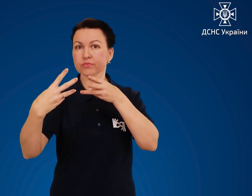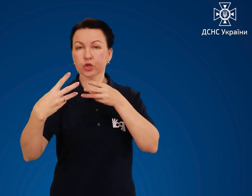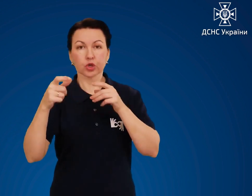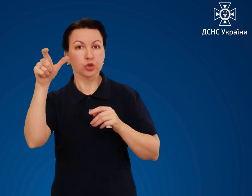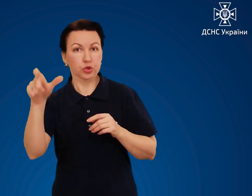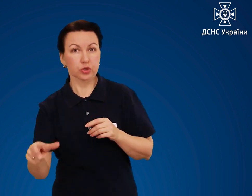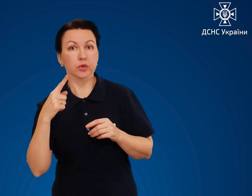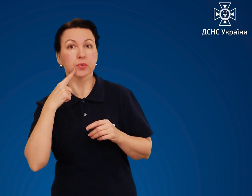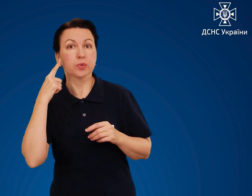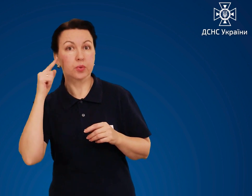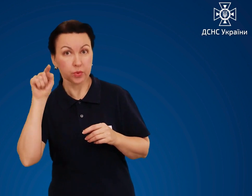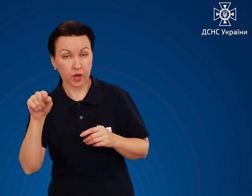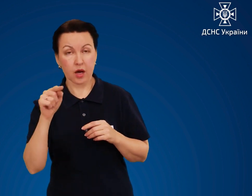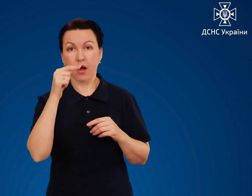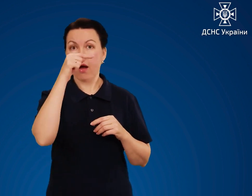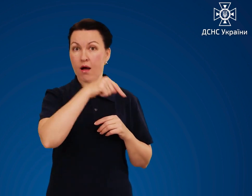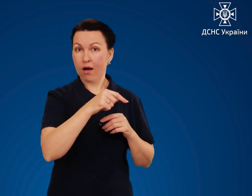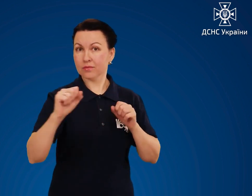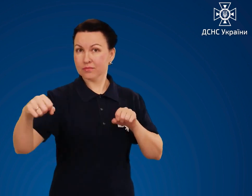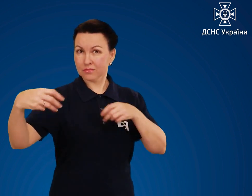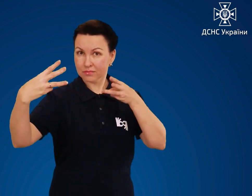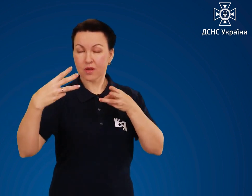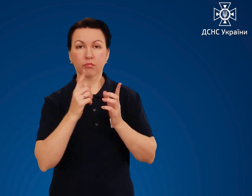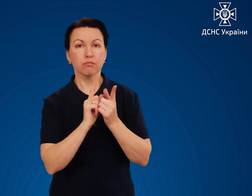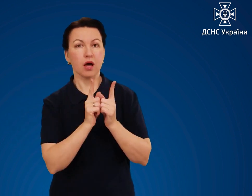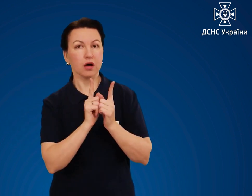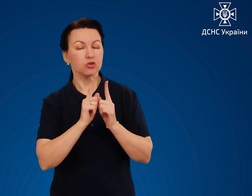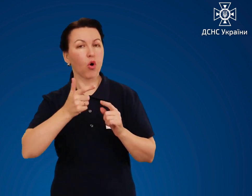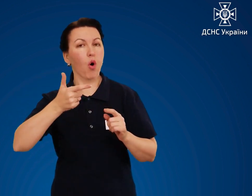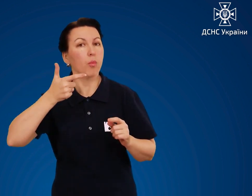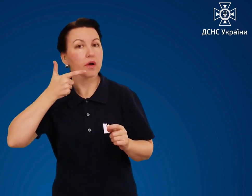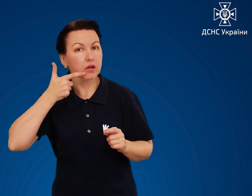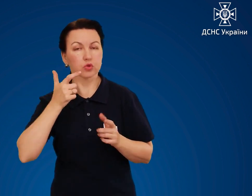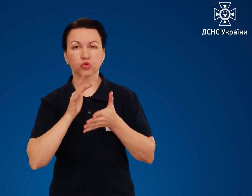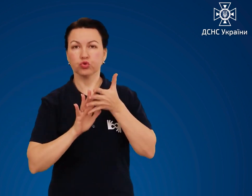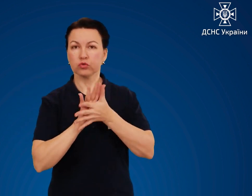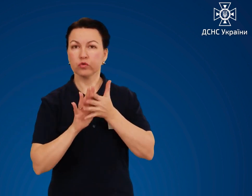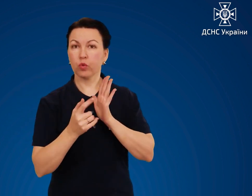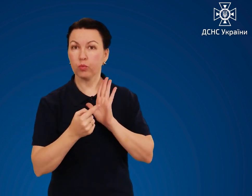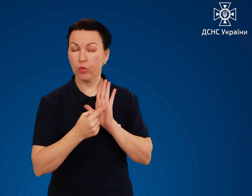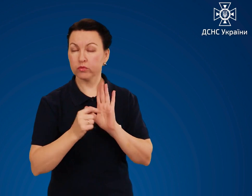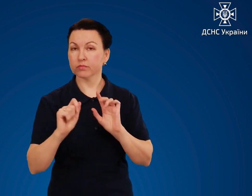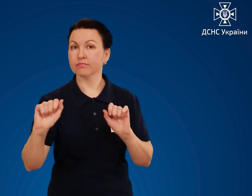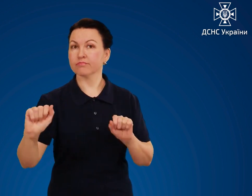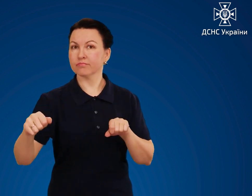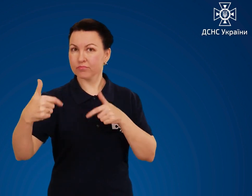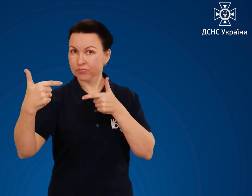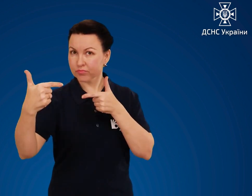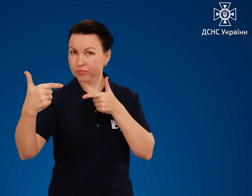порушенням слуху та перекладачем-оператором жестової мови. Все, що каже користувач